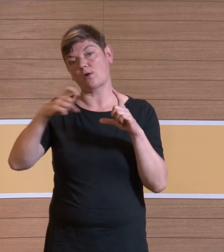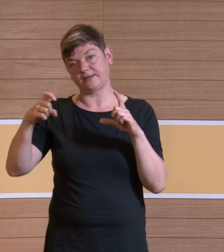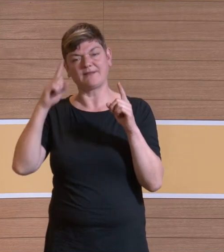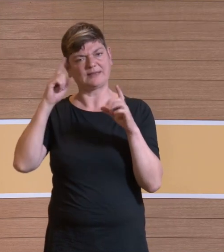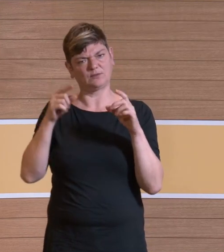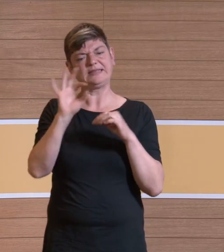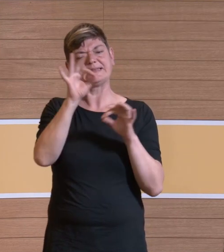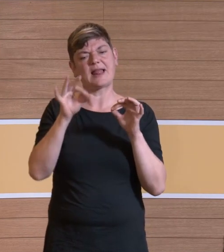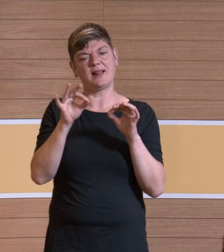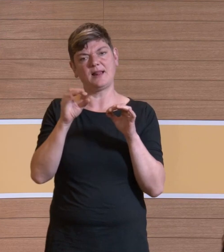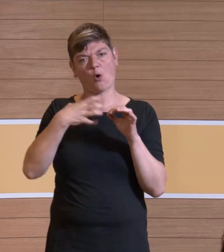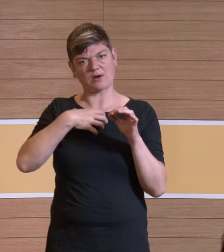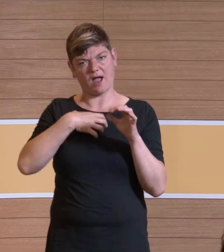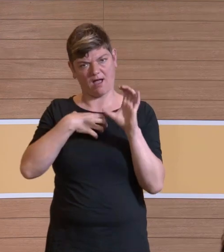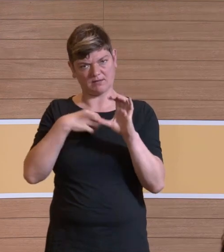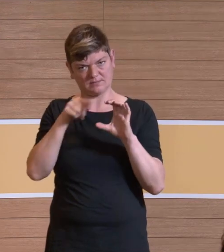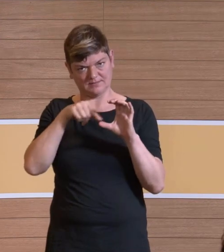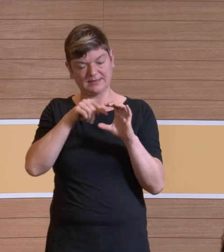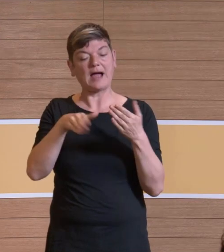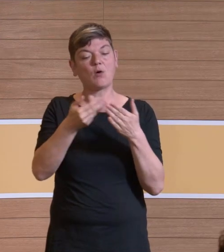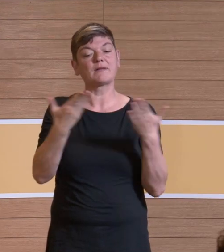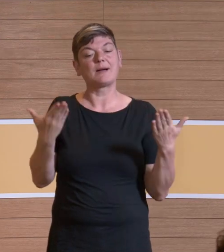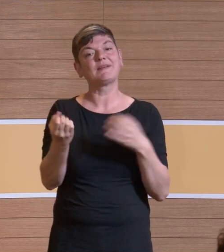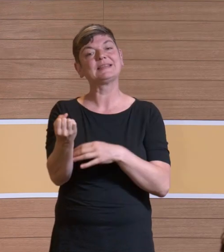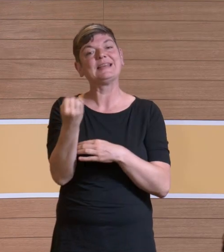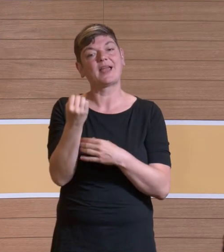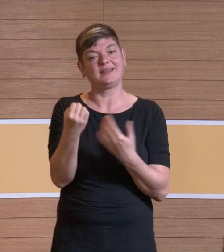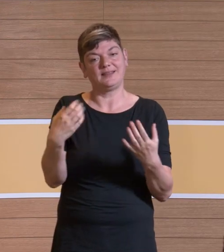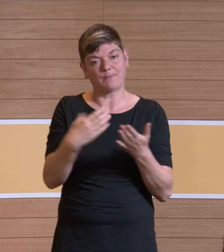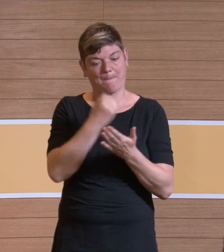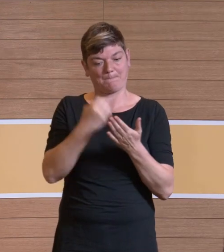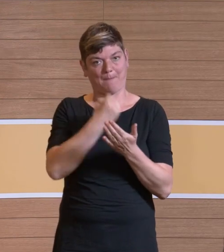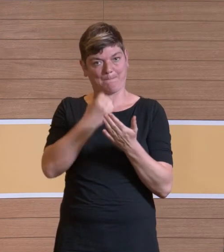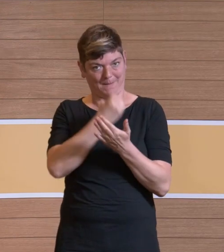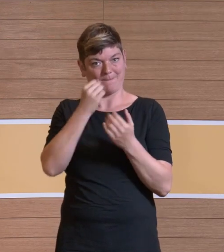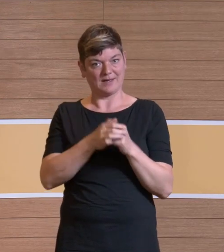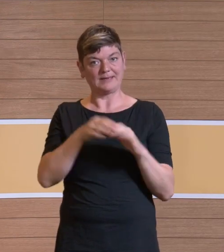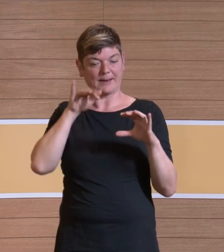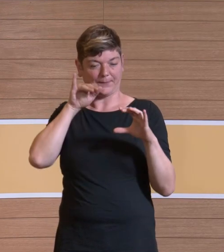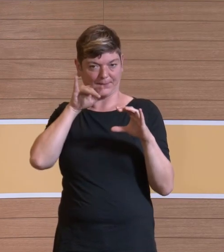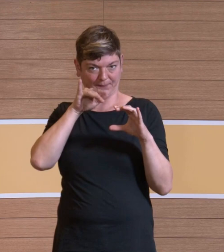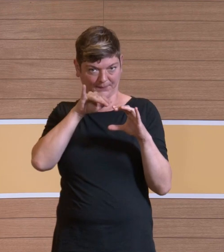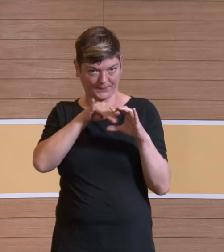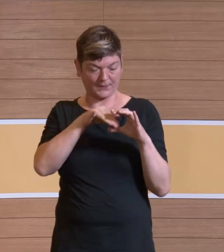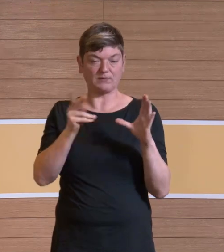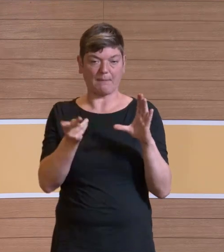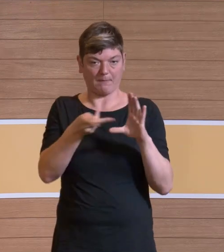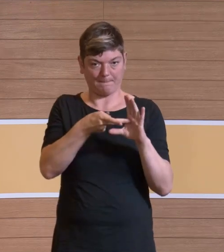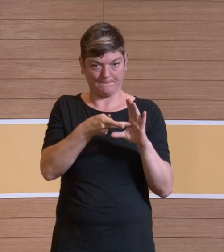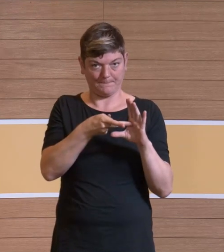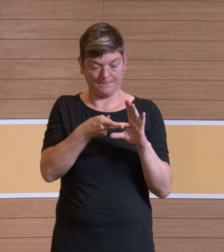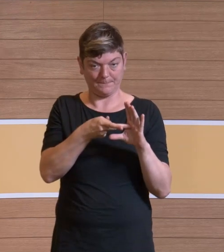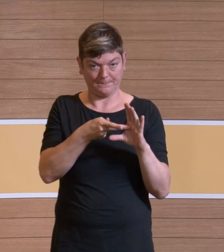Zellorganellen, die zuständig sind für die Energiegewinnung. Und durchdringen die Zellmembran, heften sich da dran.